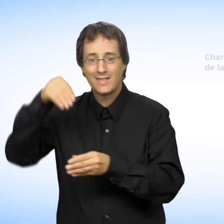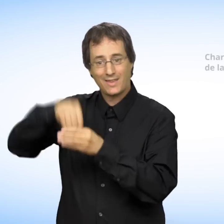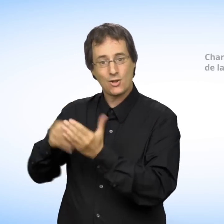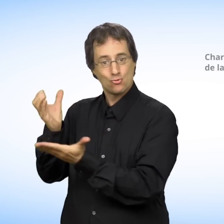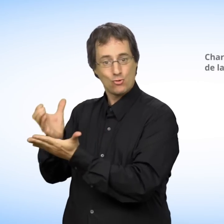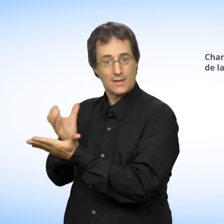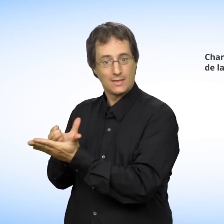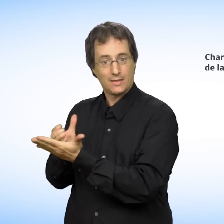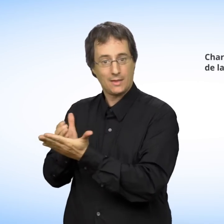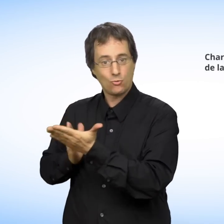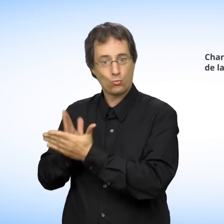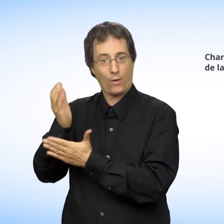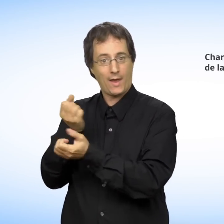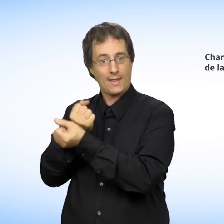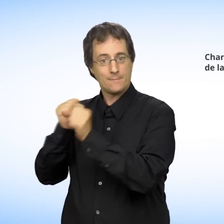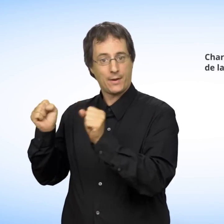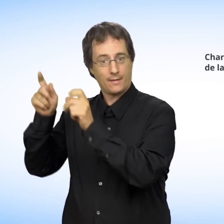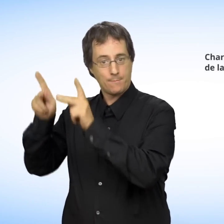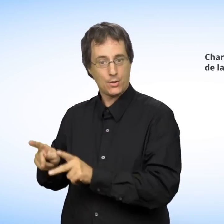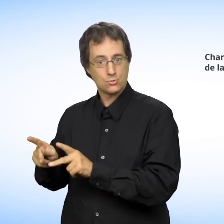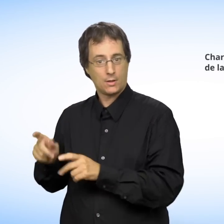dans la Charte des droits et libertés de la personne du Québec.